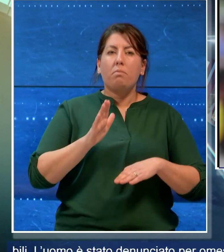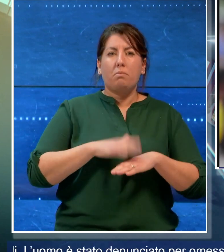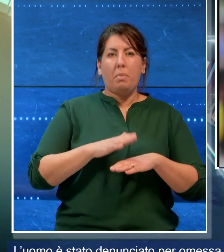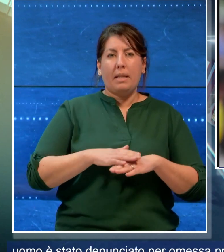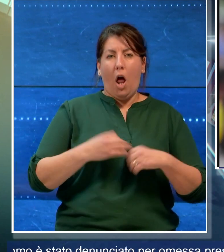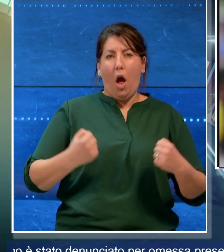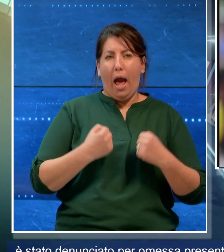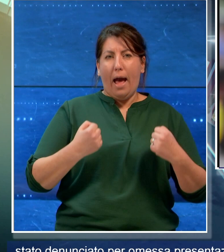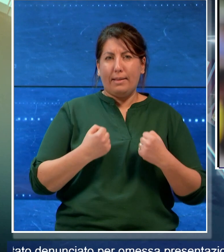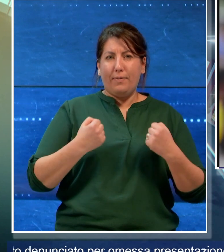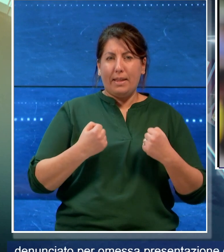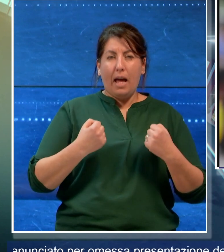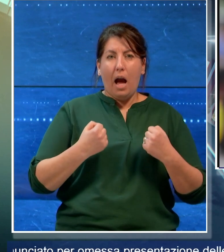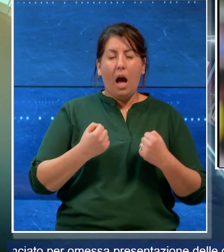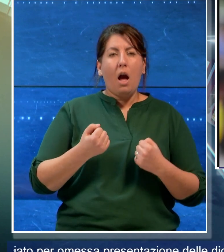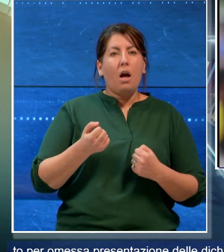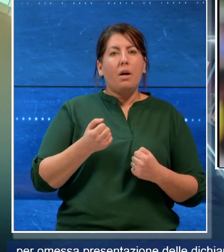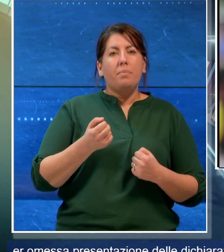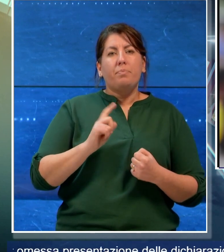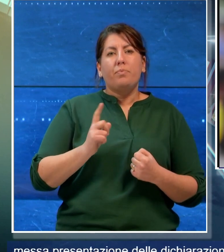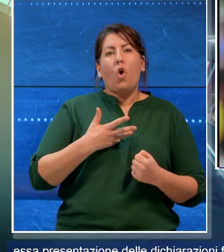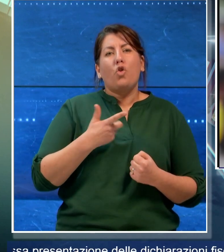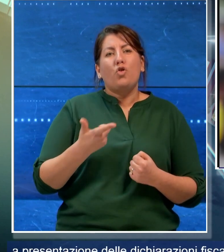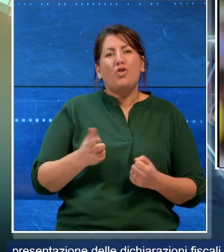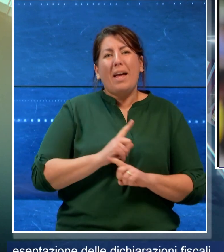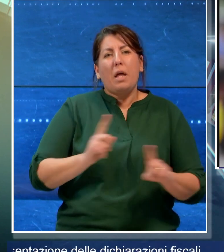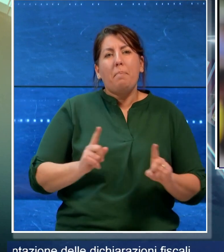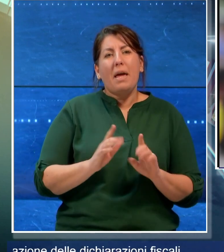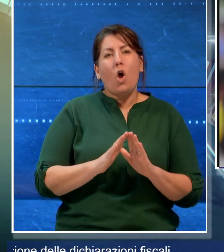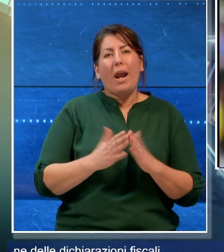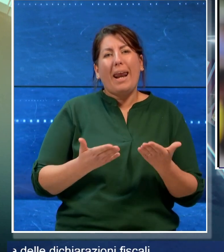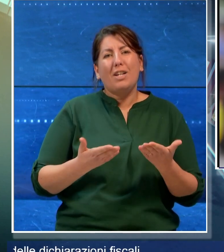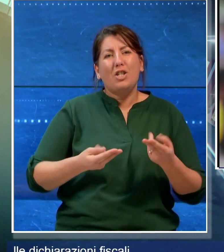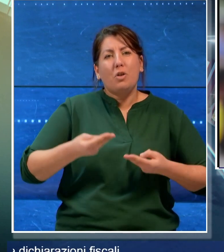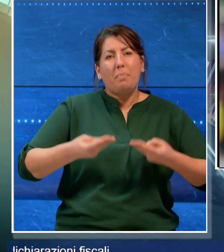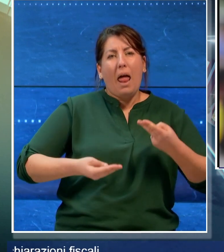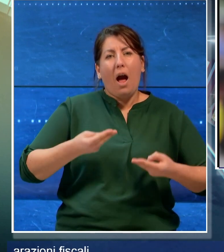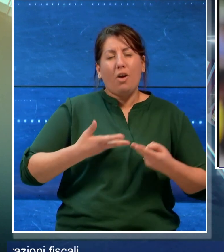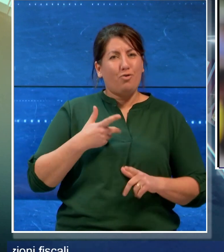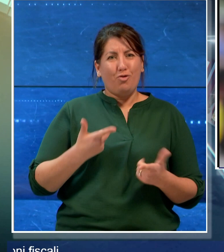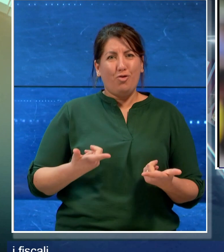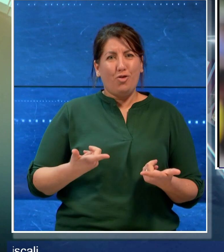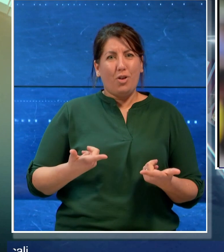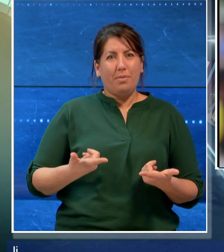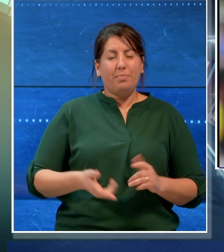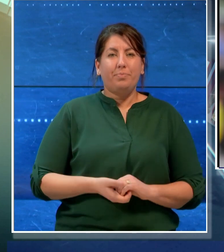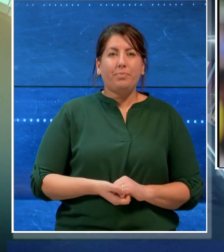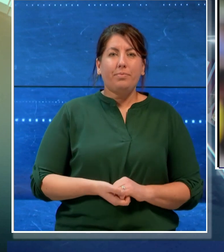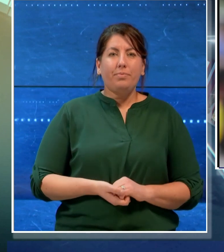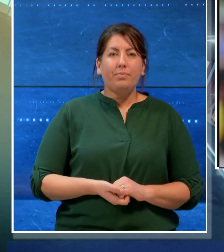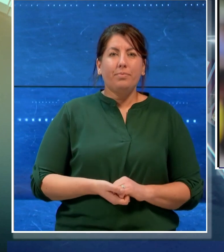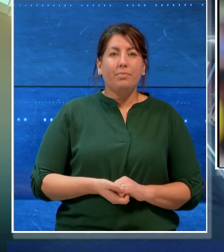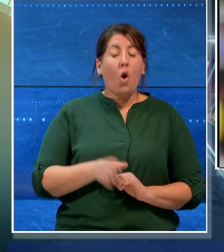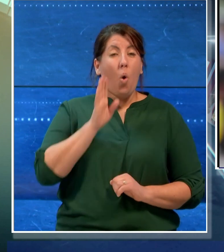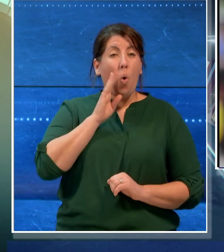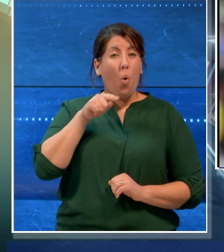'attività non avrebbe mai tenuto nemmeno i registri contabili. L'uomo